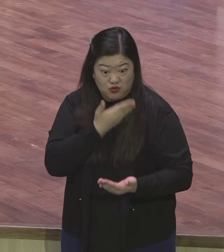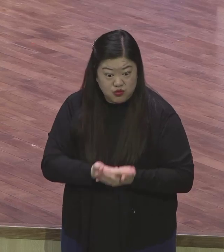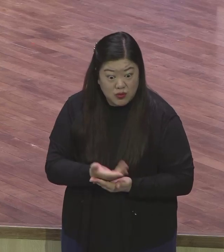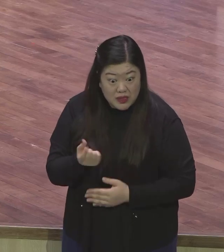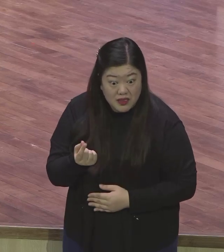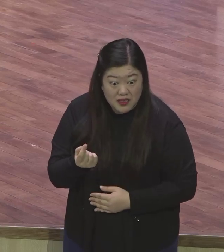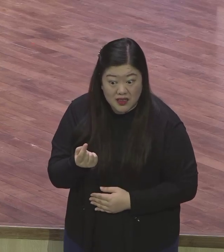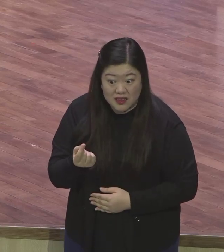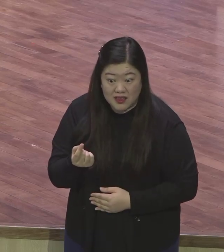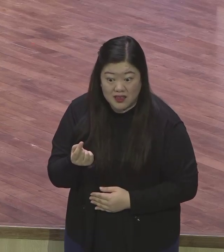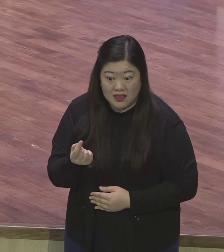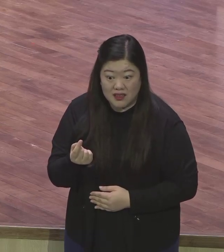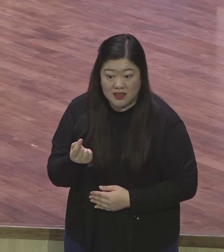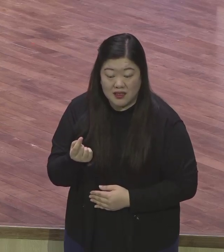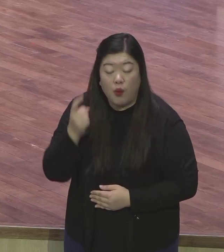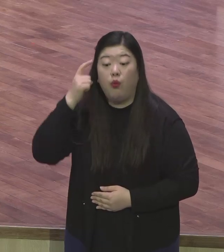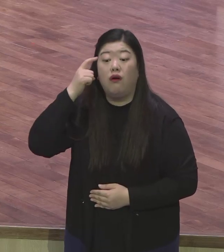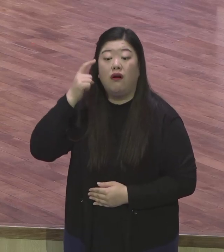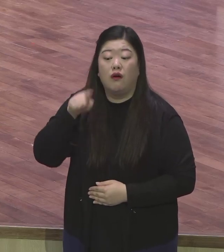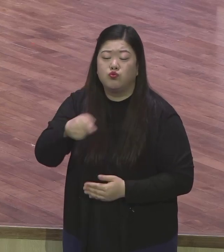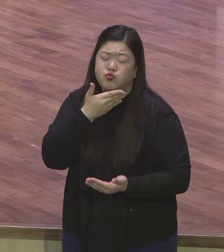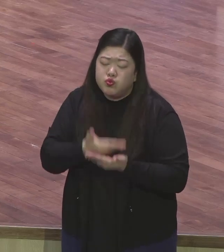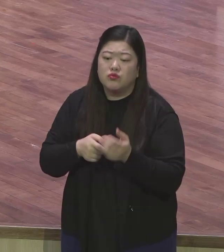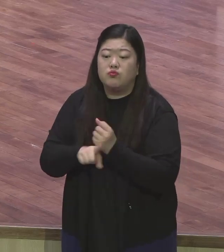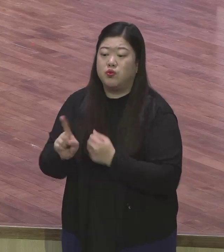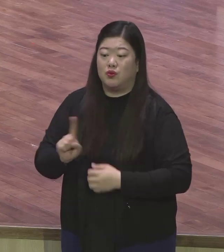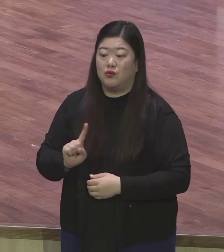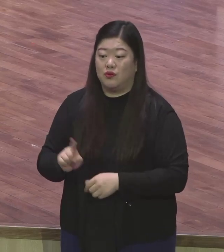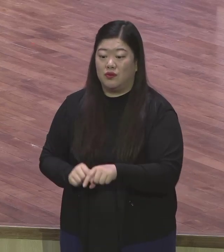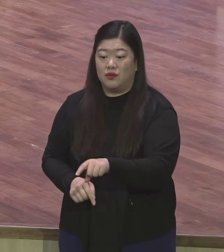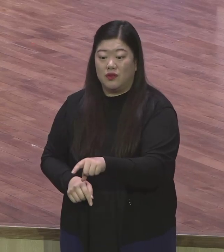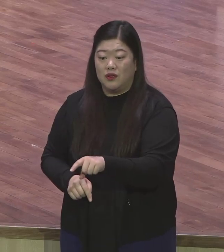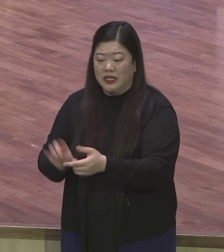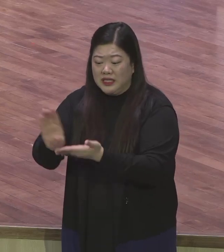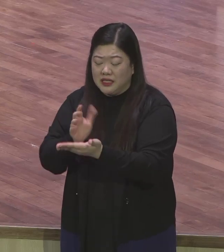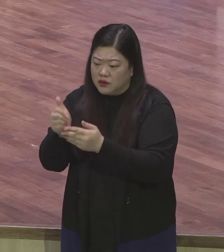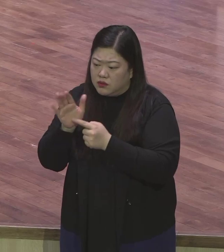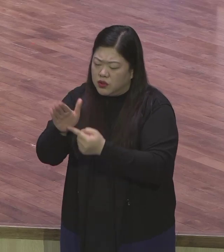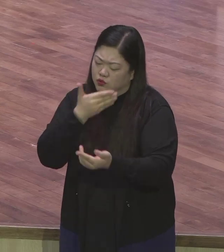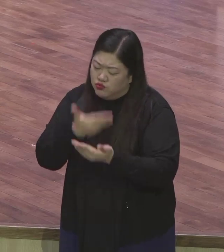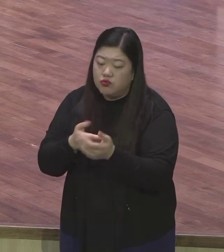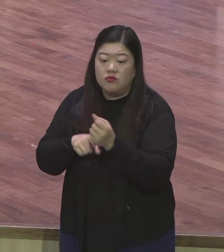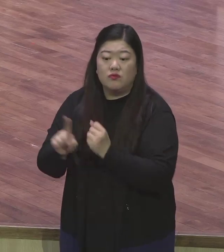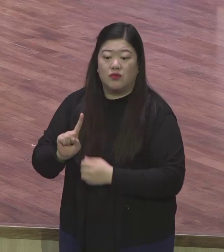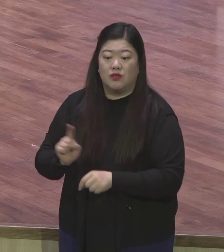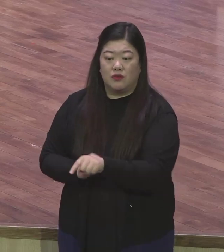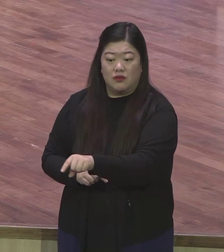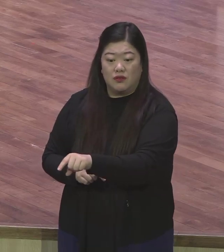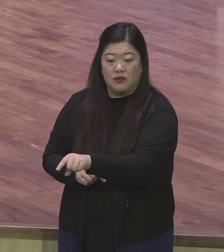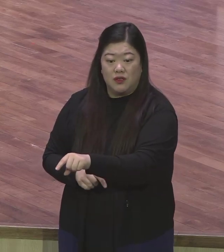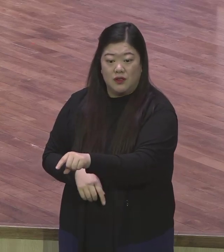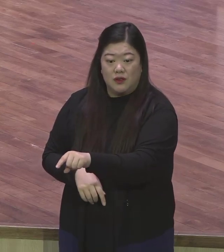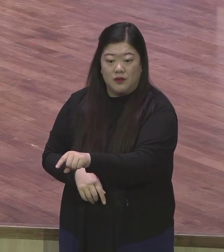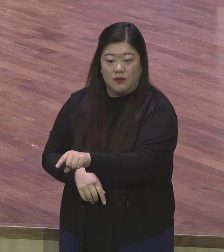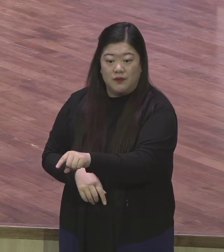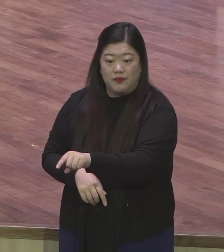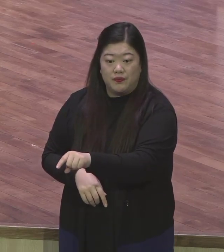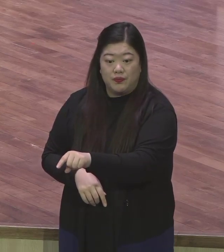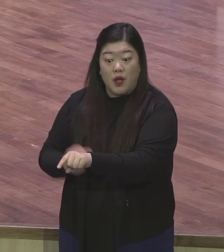그것은 다른 이유가 없어요. 오직 그리스도 예수 안에만 생명이 있기 때문에